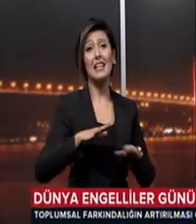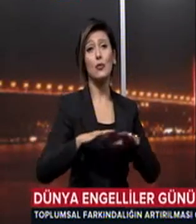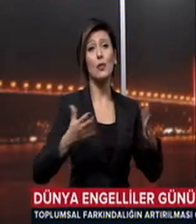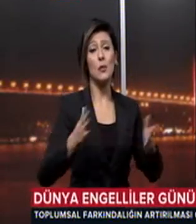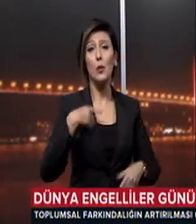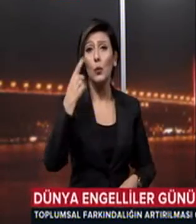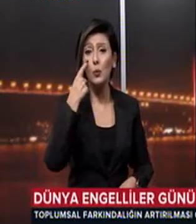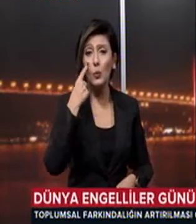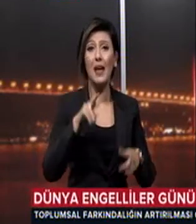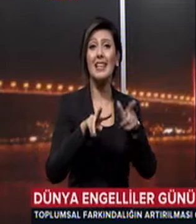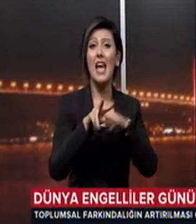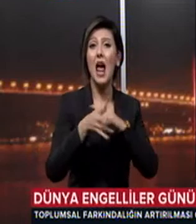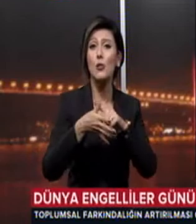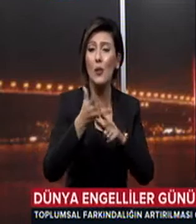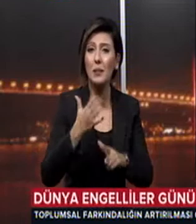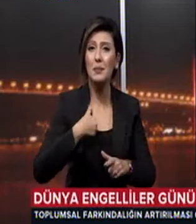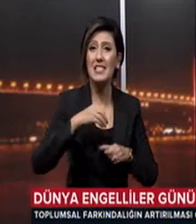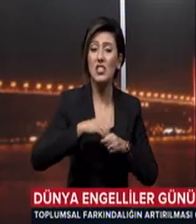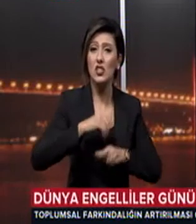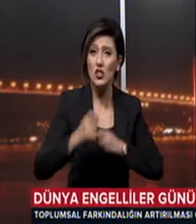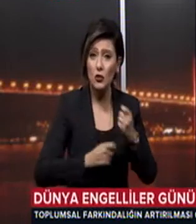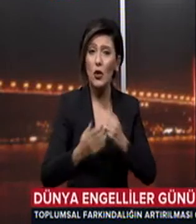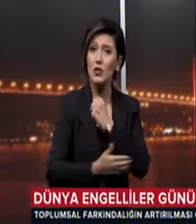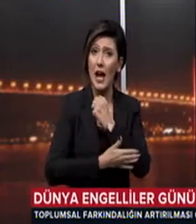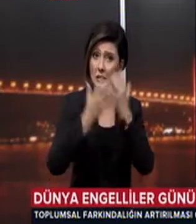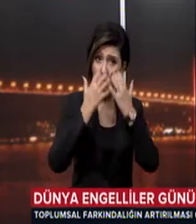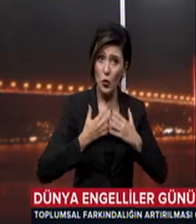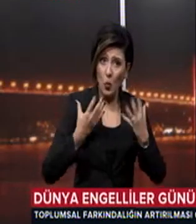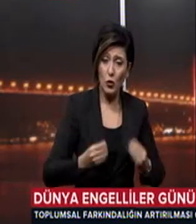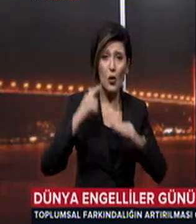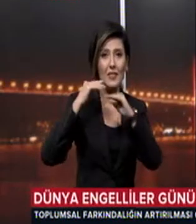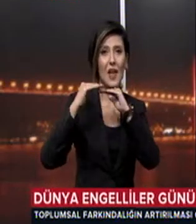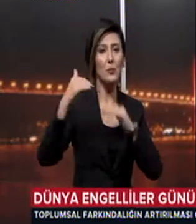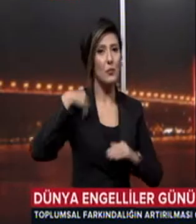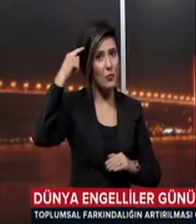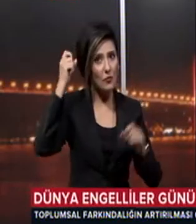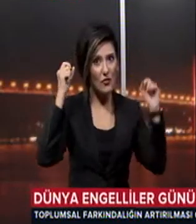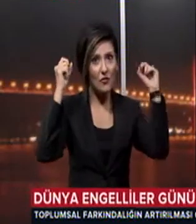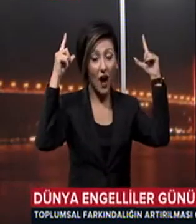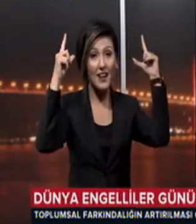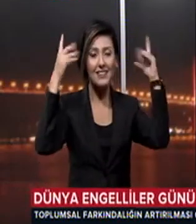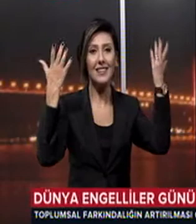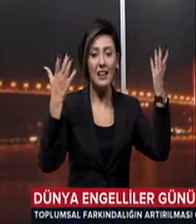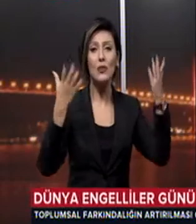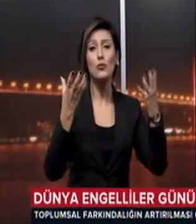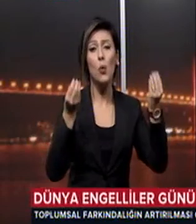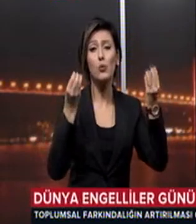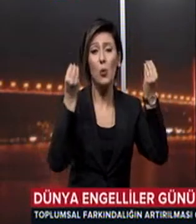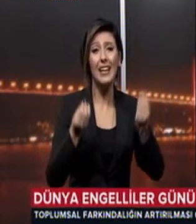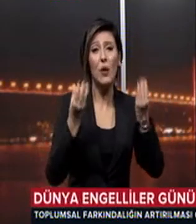yerel yönetimler bizler için çalışıyor, yardımcı oluyorlar Toplumdaki farkındalığımız çok çok iyi olmadığını düşünüyorum Bir